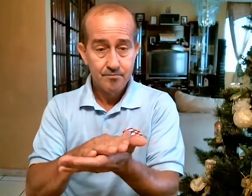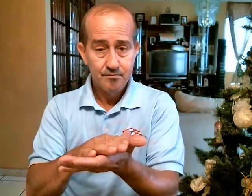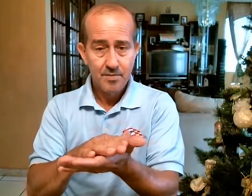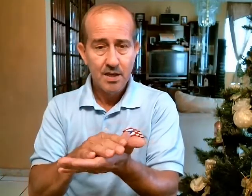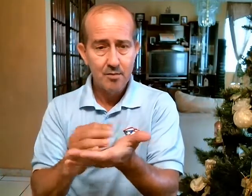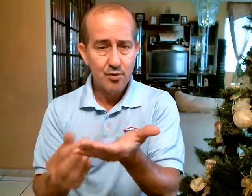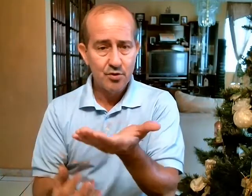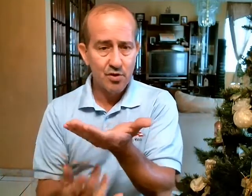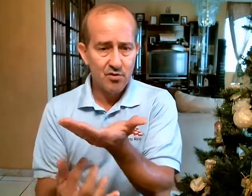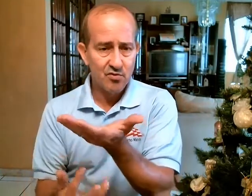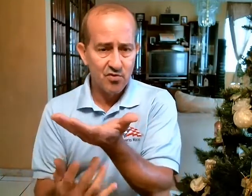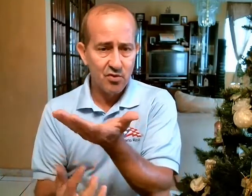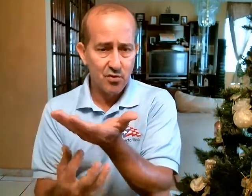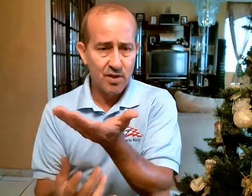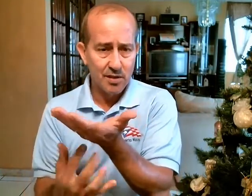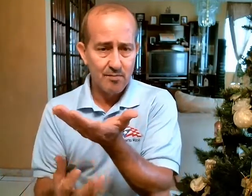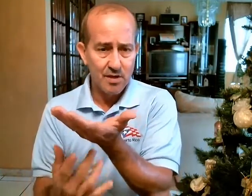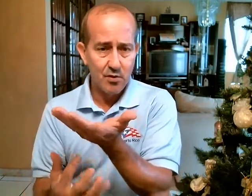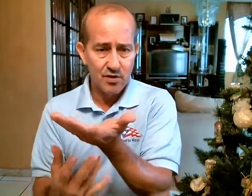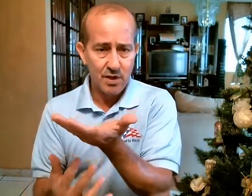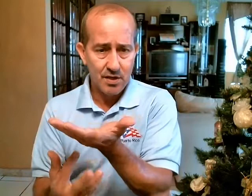Aquí en Puerto Rico uno solo usa andar bien cocinar